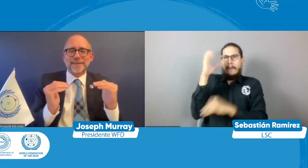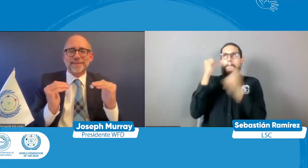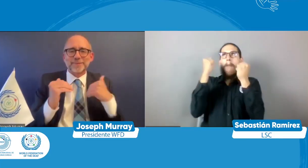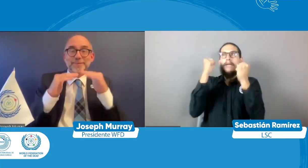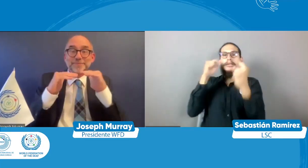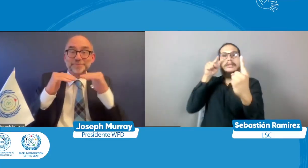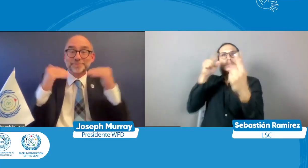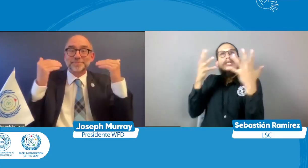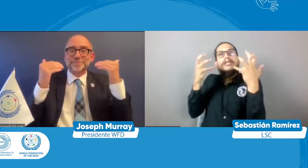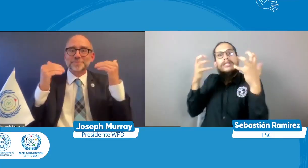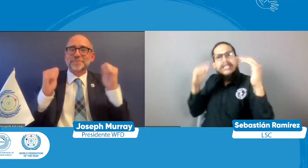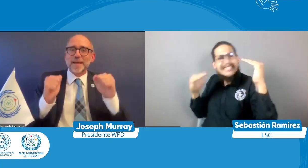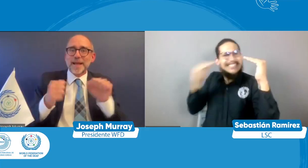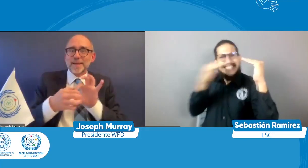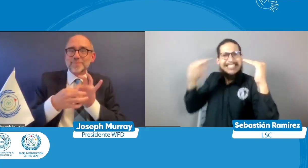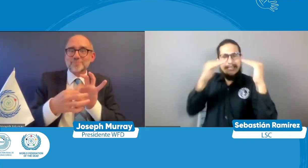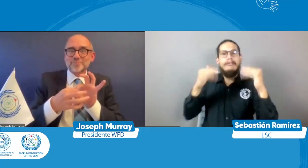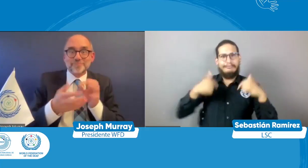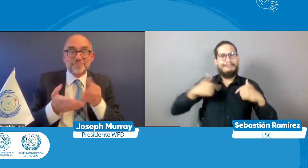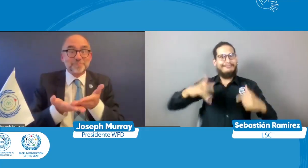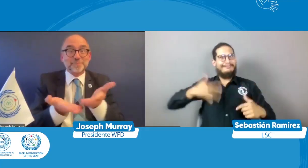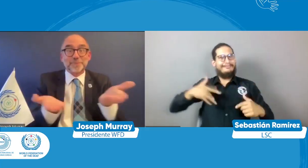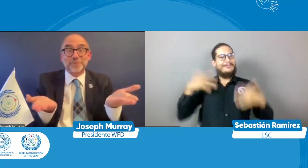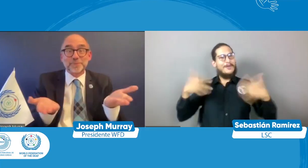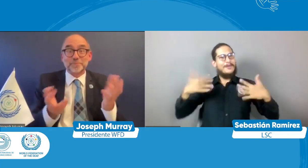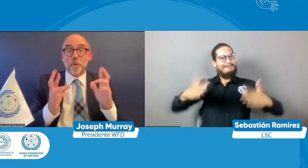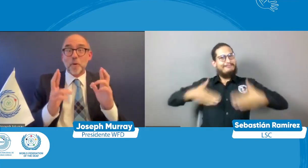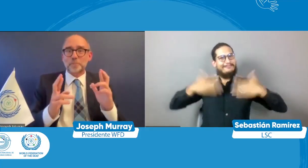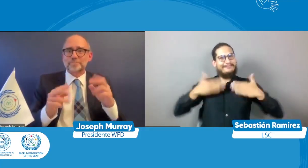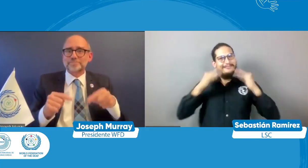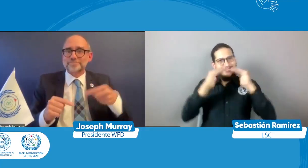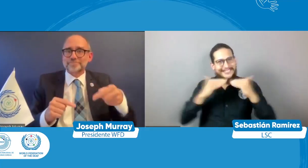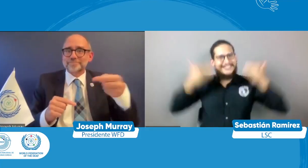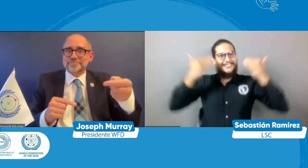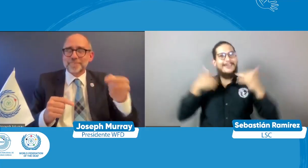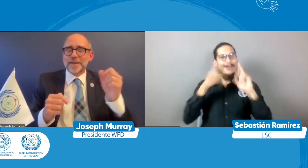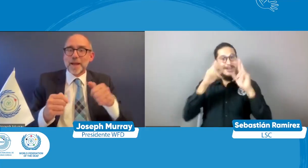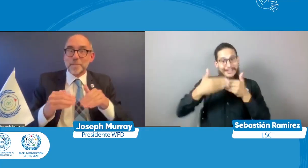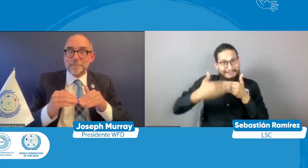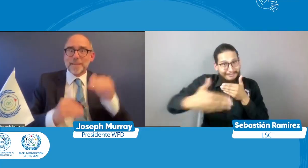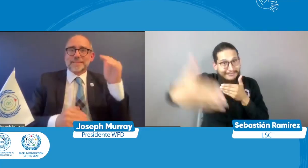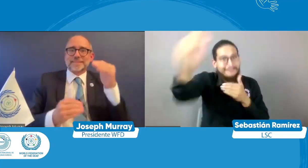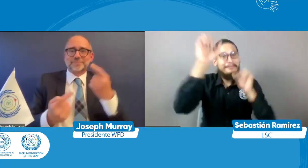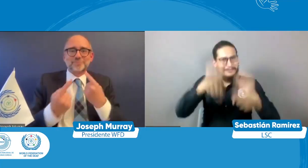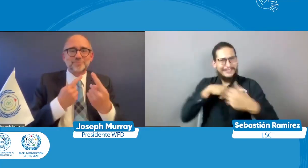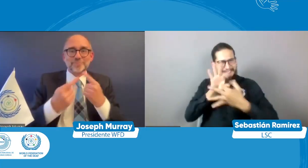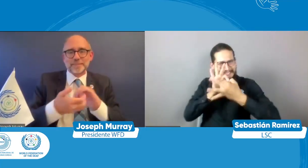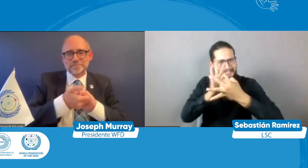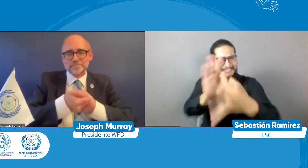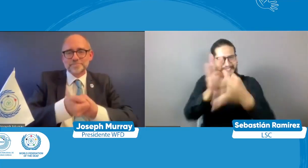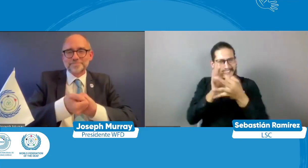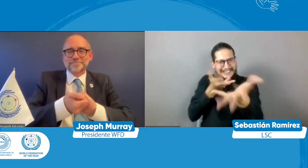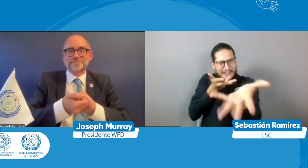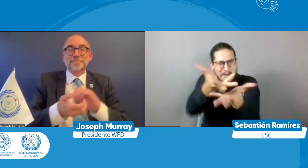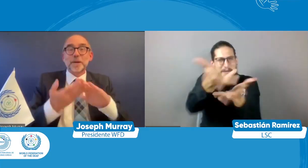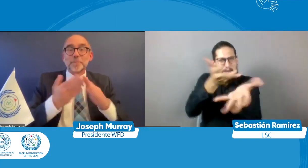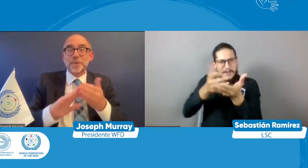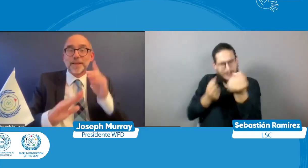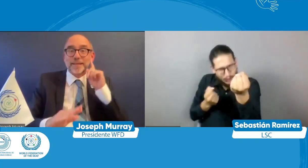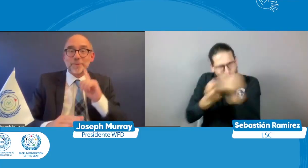compartiendo esa lucha por la equiparación de nuestros derechos y que seguiremos trabajando de manera mancomunada con FENASCOL y